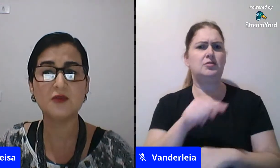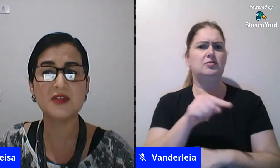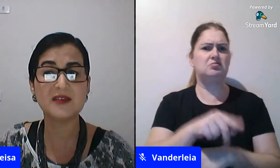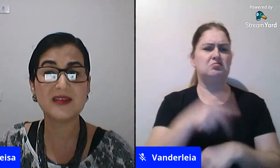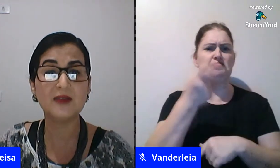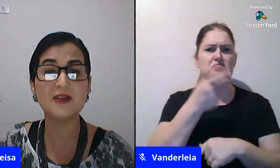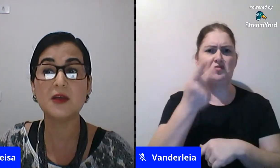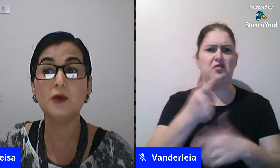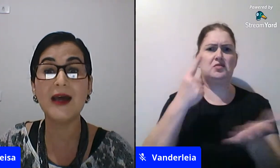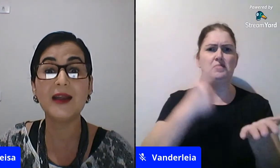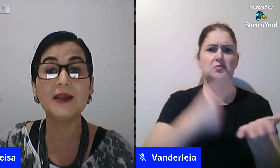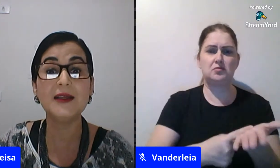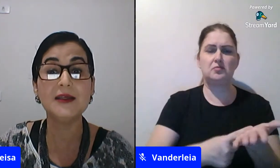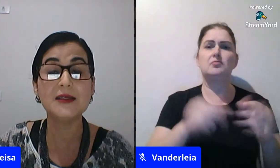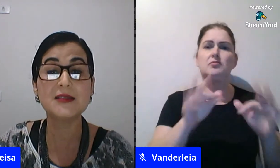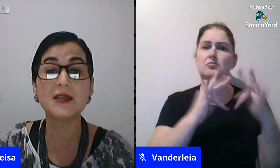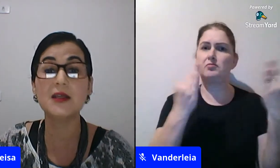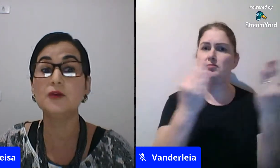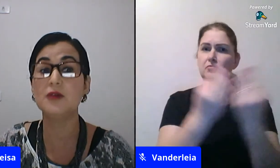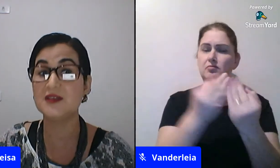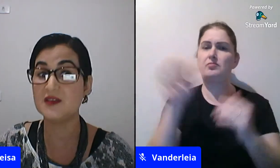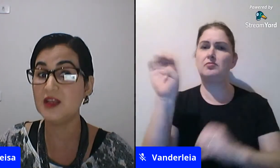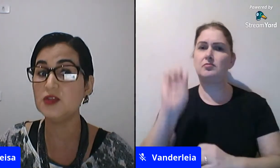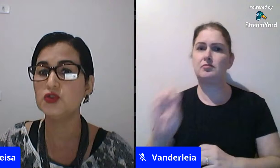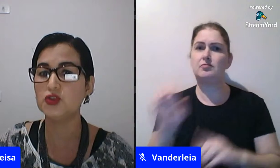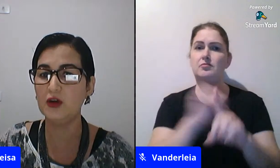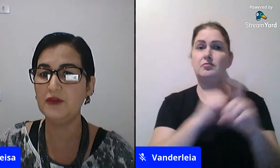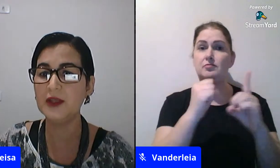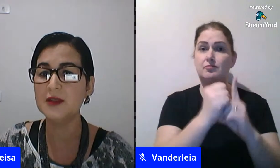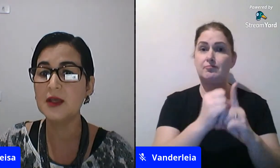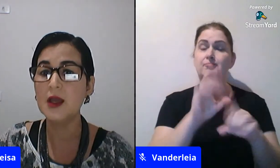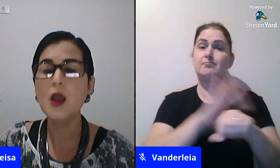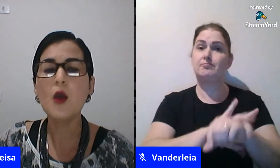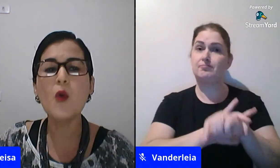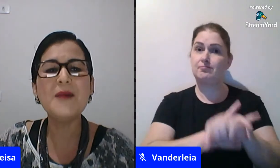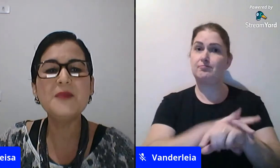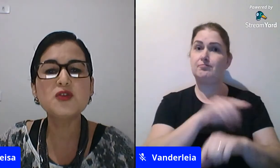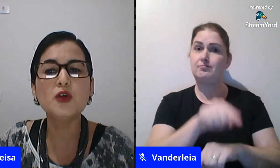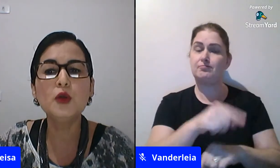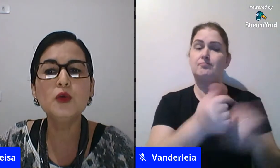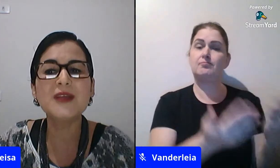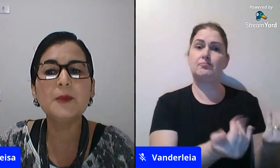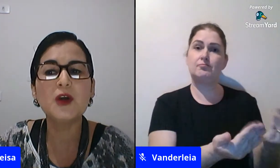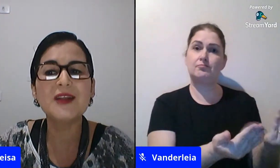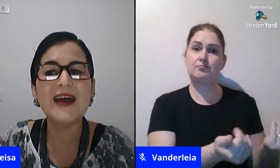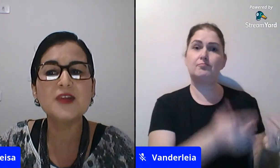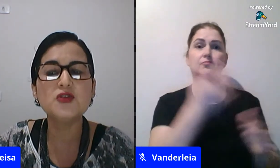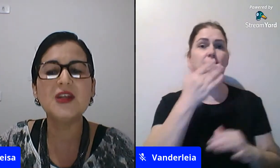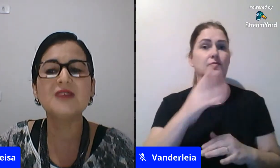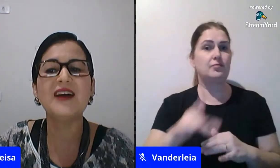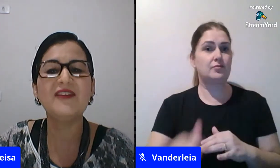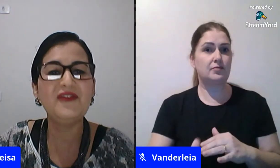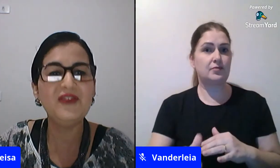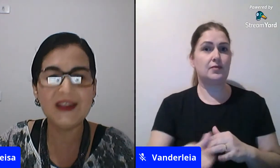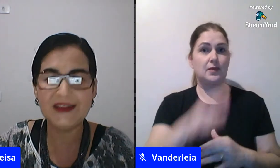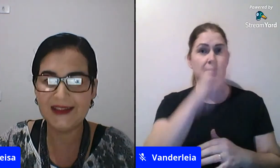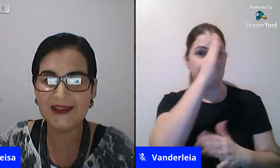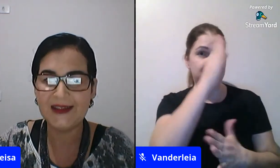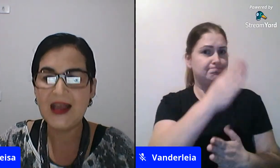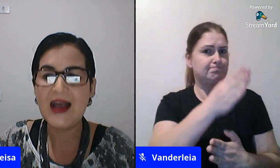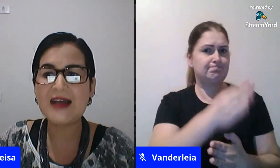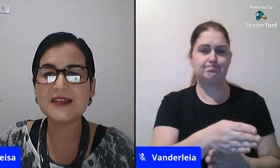sociedade, do Estado, assegurar a criança e a adolescente, o jovem, com a absoluta prioridade e o direito à